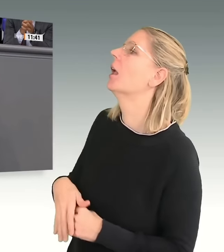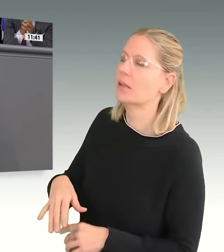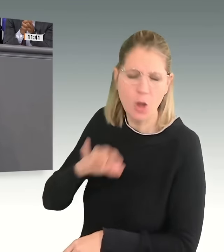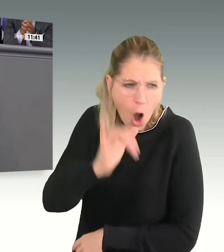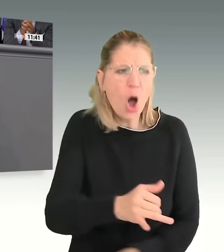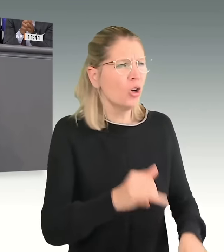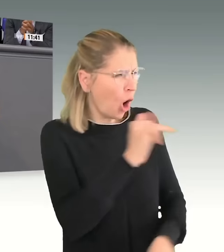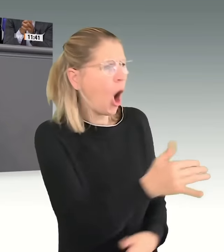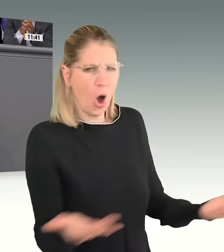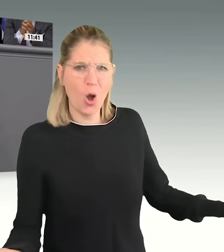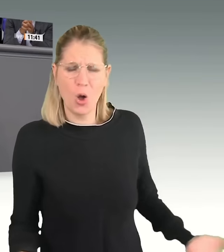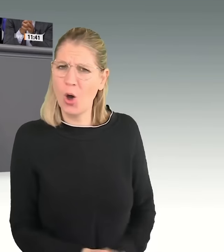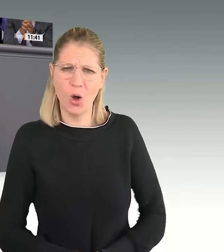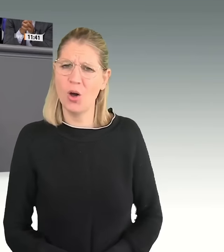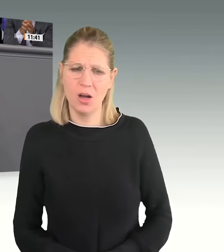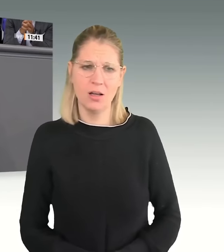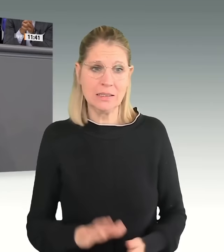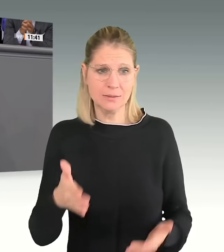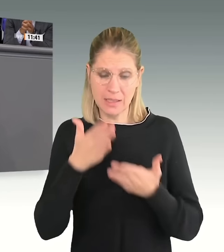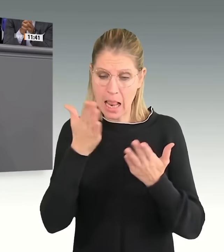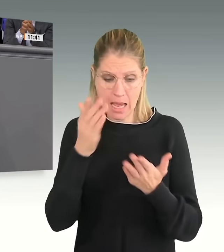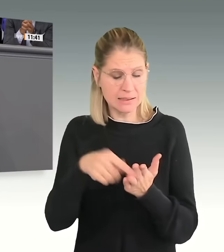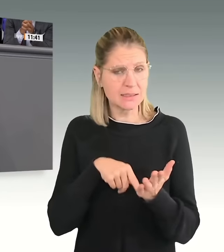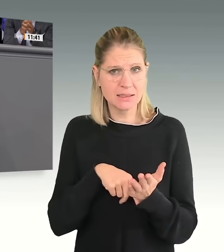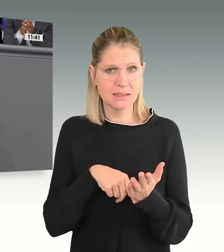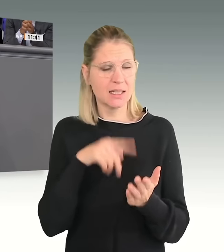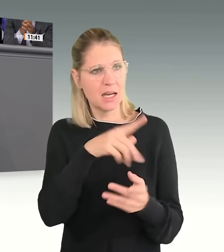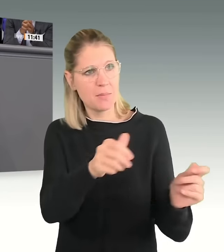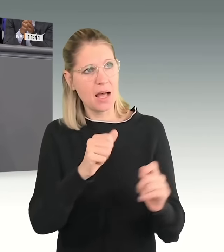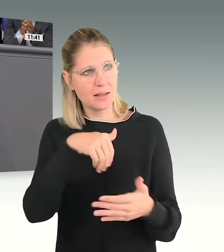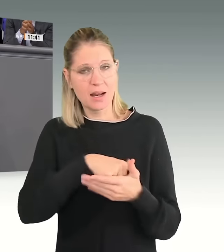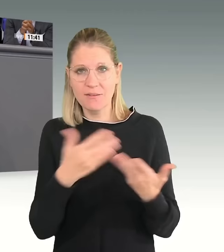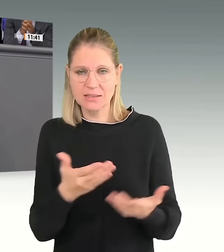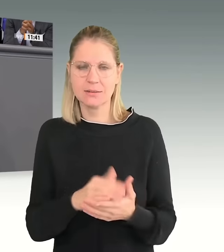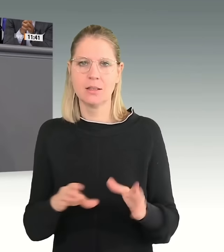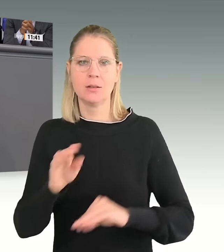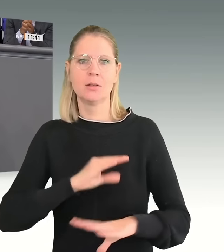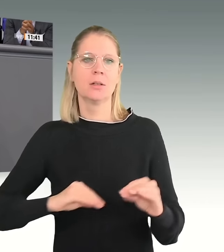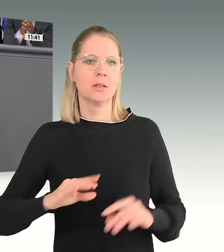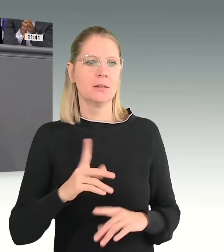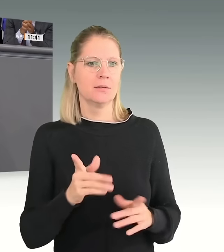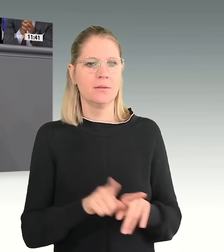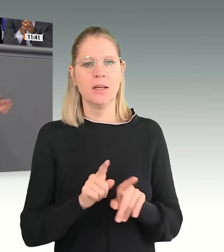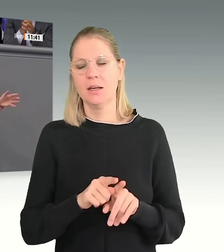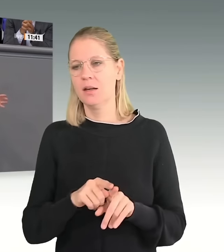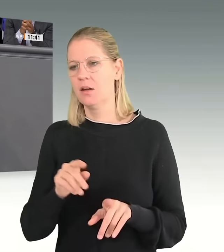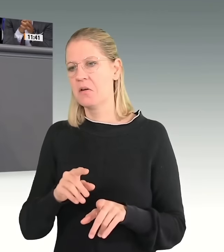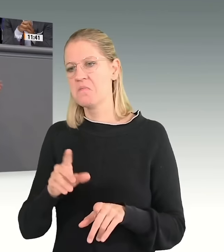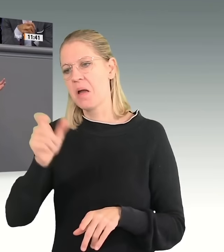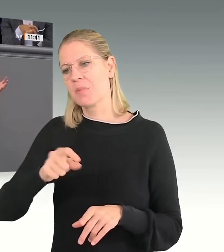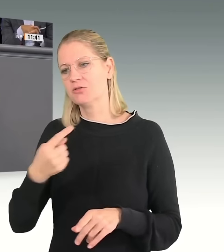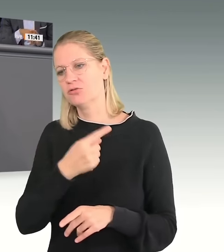doch. Ich habe ihn mir durchgelesen. Und in Ihrem Antrag klingt das so, als wäre das Leben für Schutzsuchende so